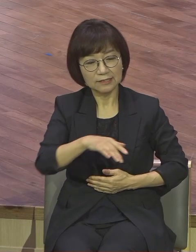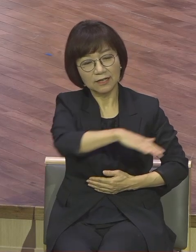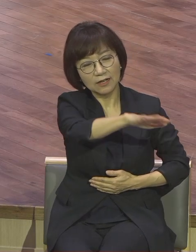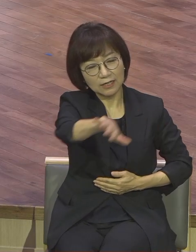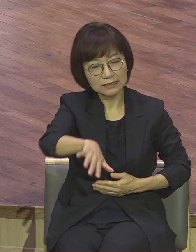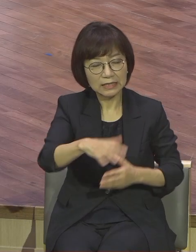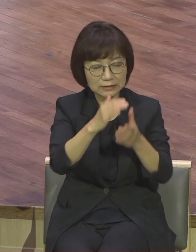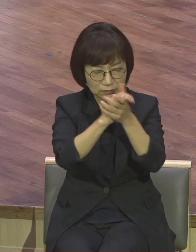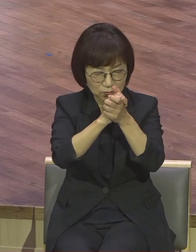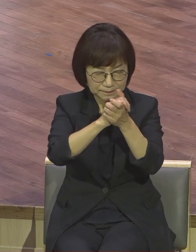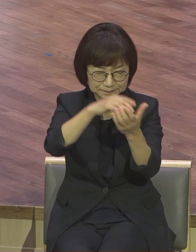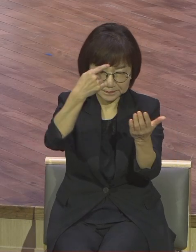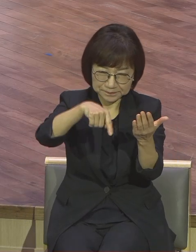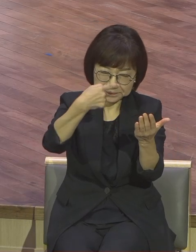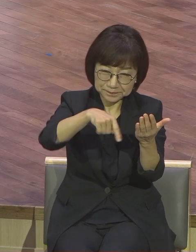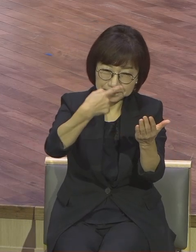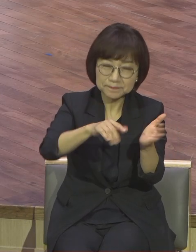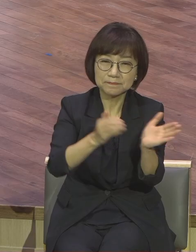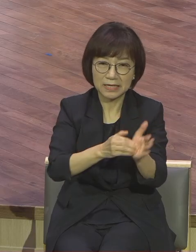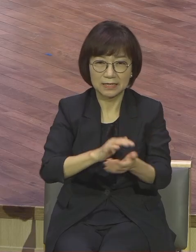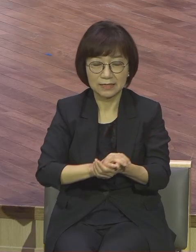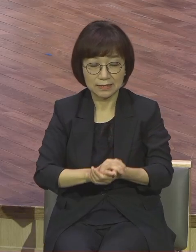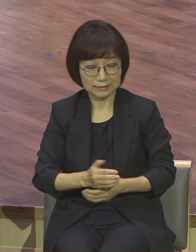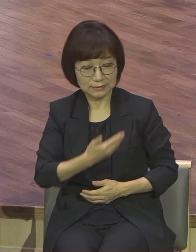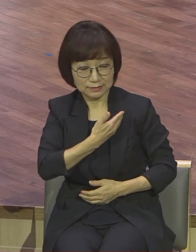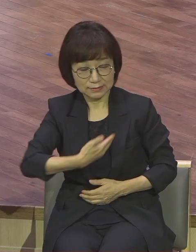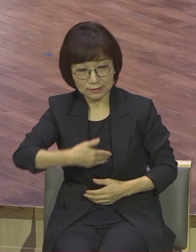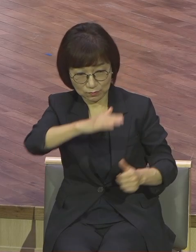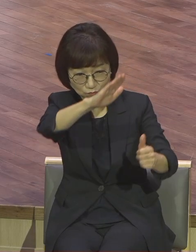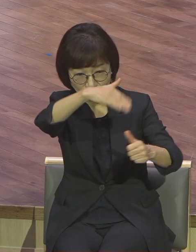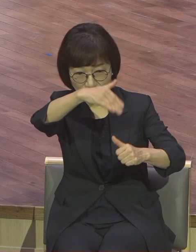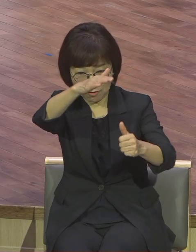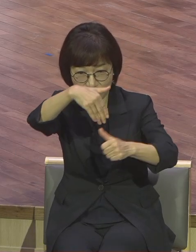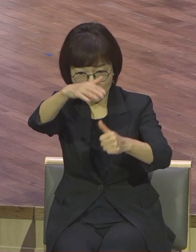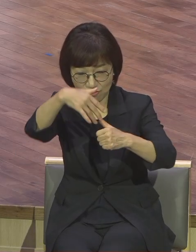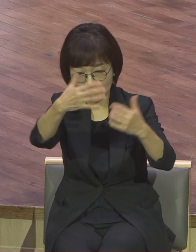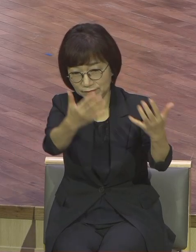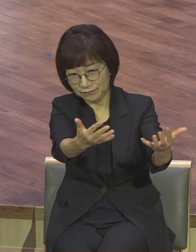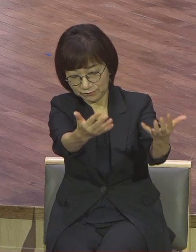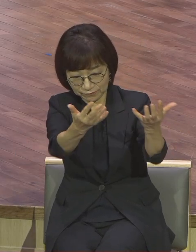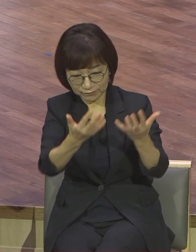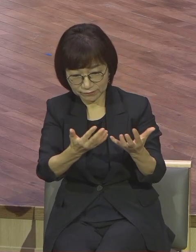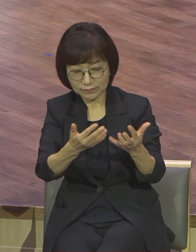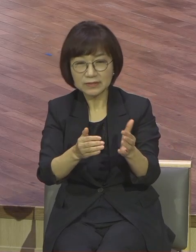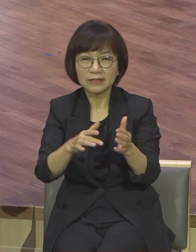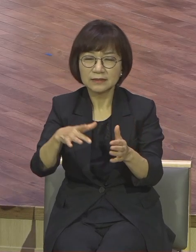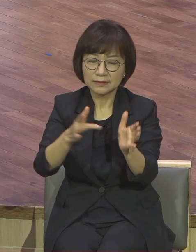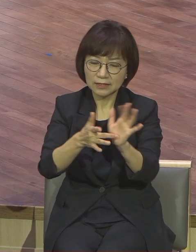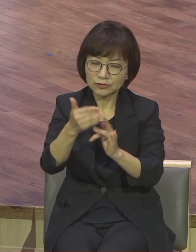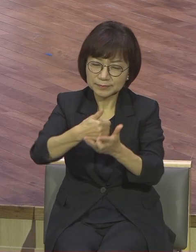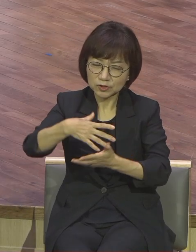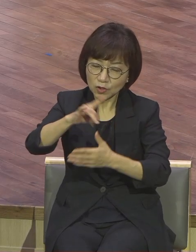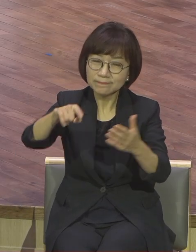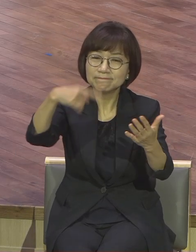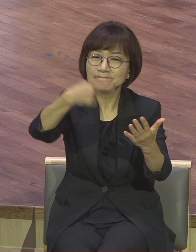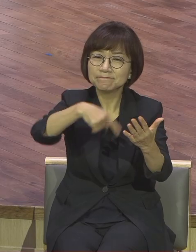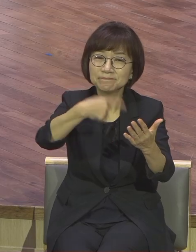제자들을 부르시다 마자 예수님께서 가르친 것이 뭐요 주 기도문입니다